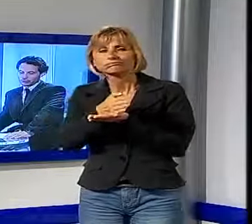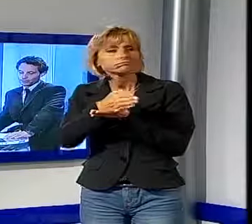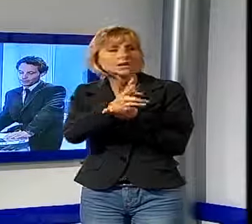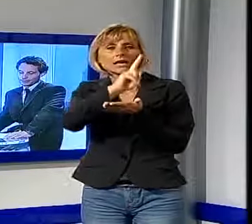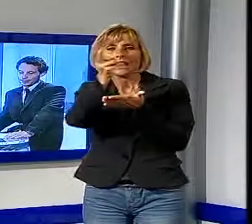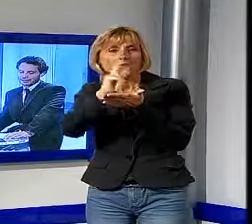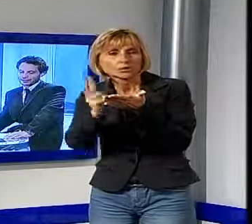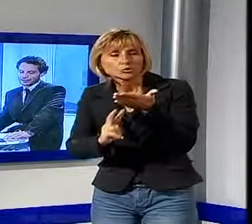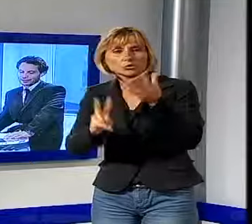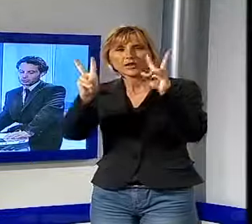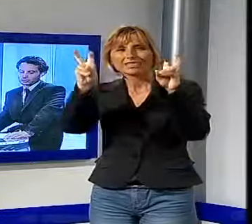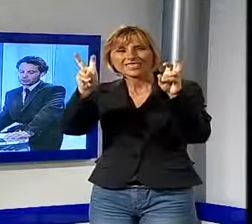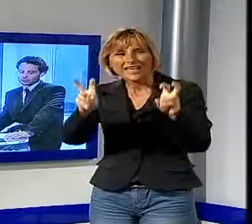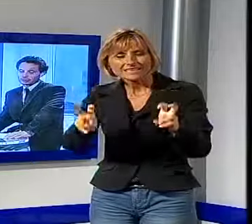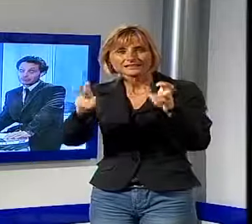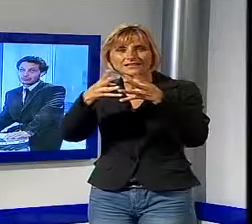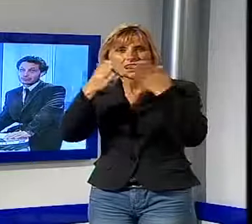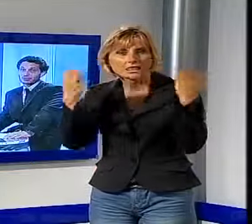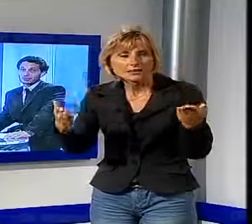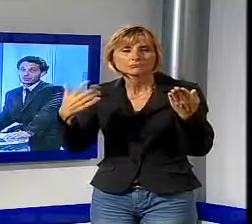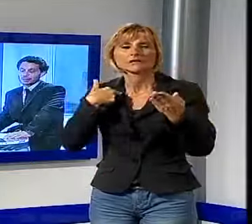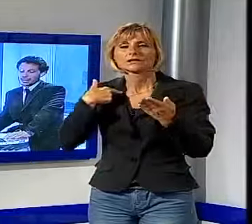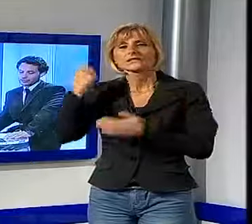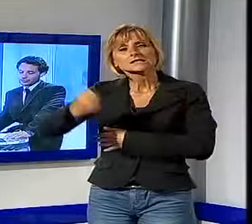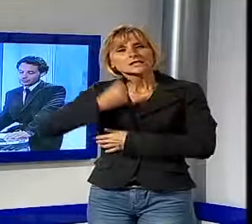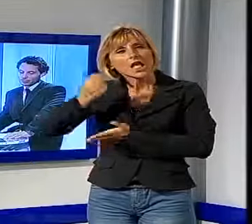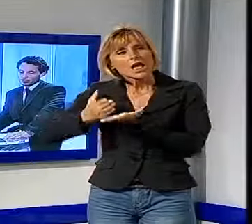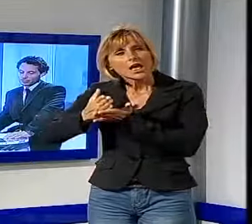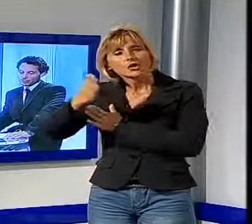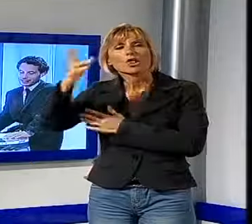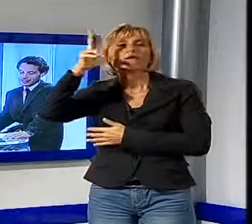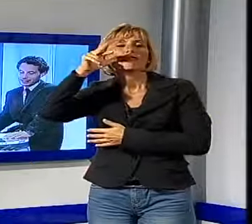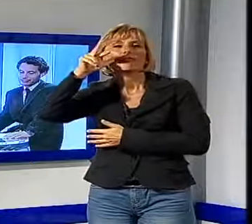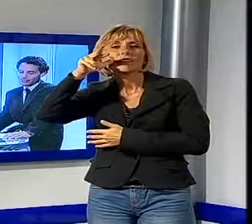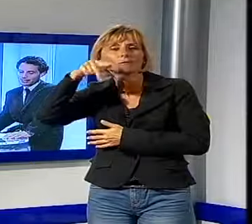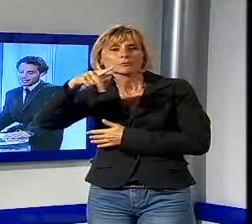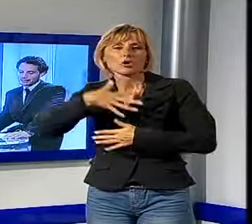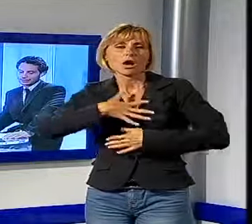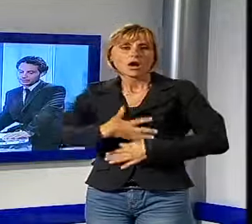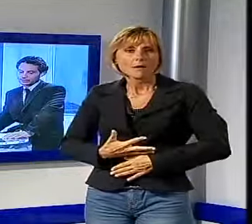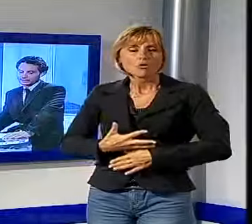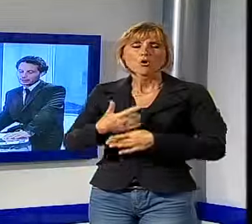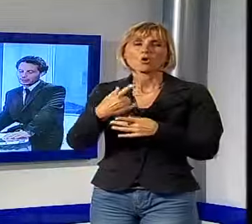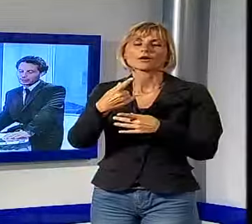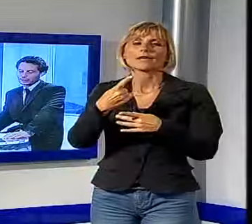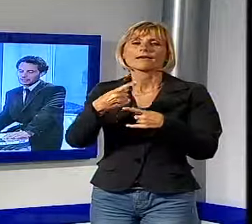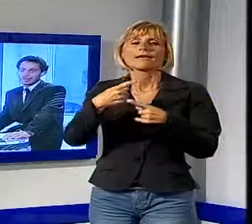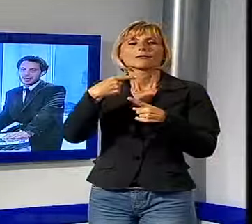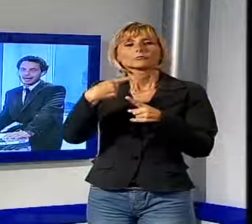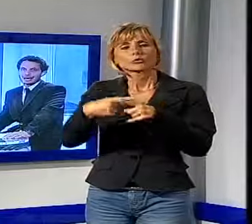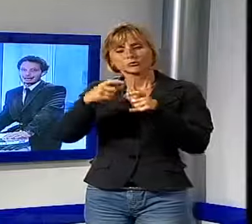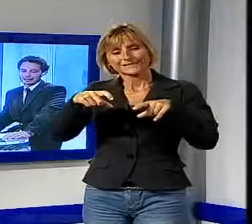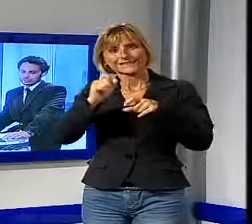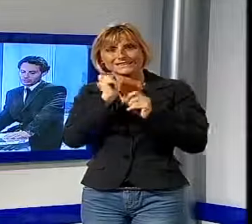letture, di testi che hanno celebrato e consacrato nei secoli la figura femminile e l'amore. Biglietti gratuiti disponibili